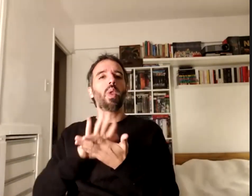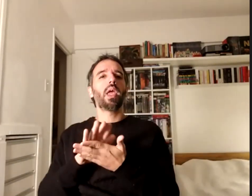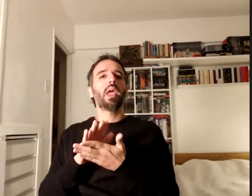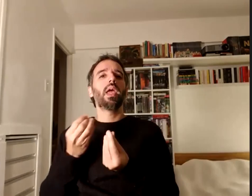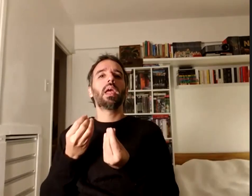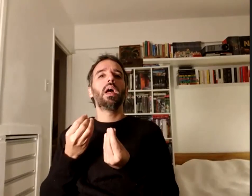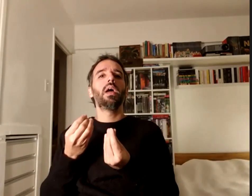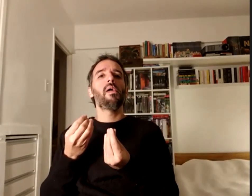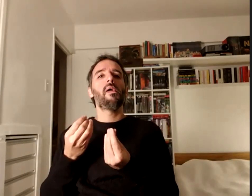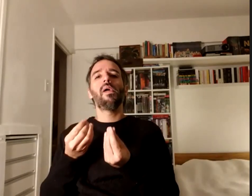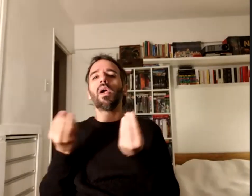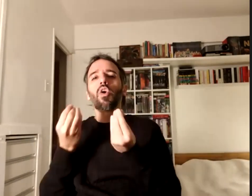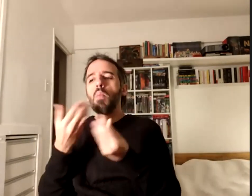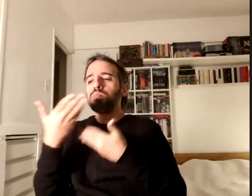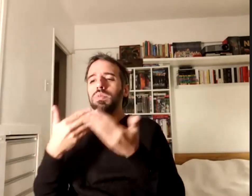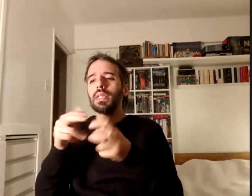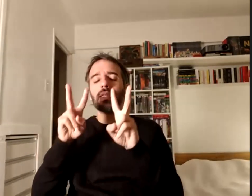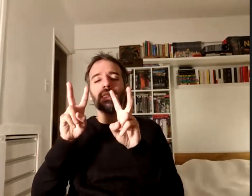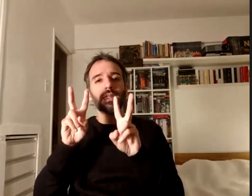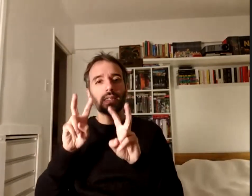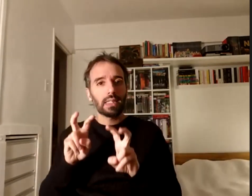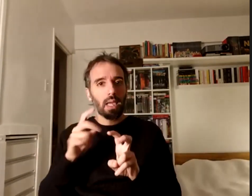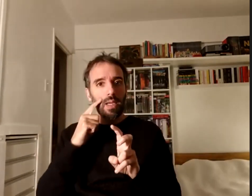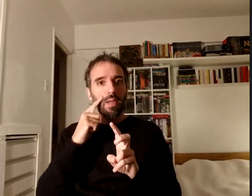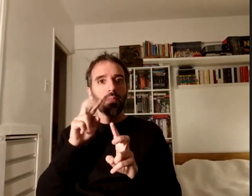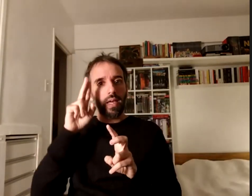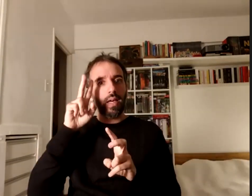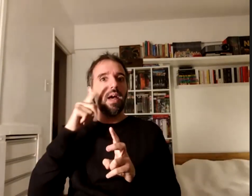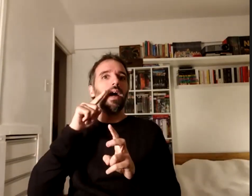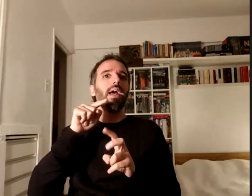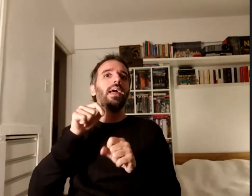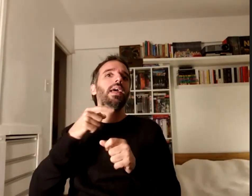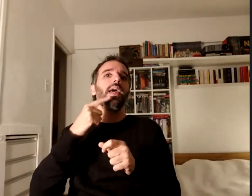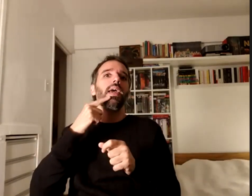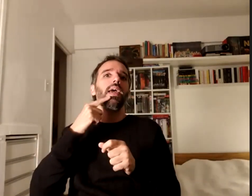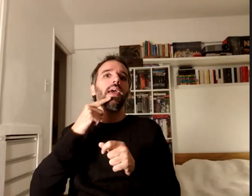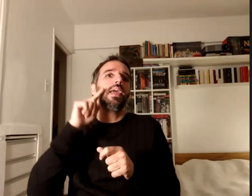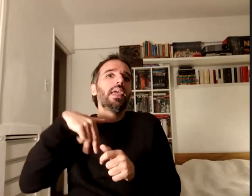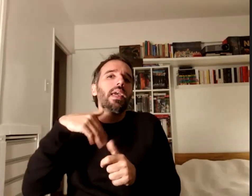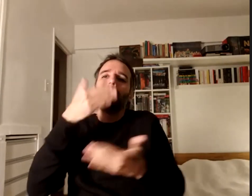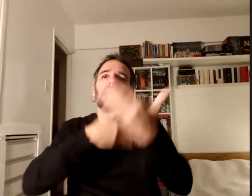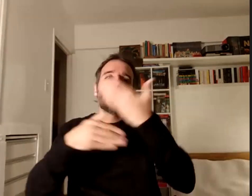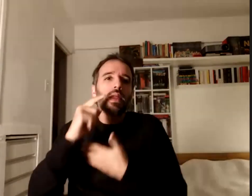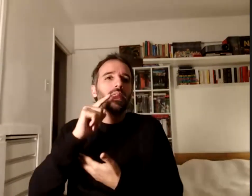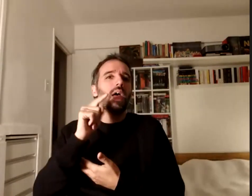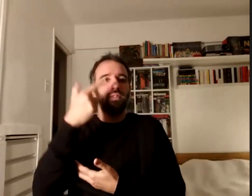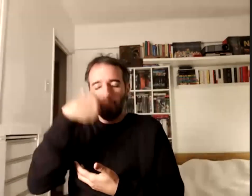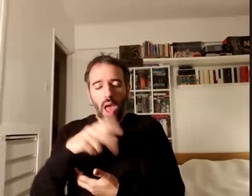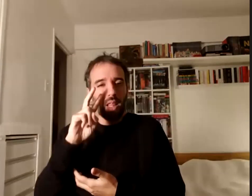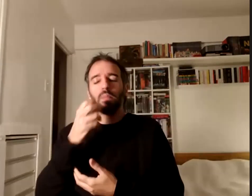cómo es el tema cómo es esta discapacidad visual que es es por ejemplo no sé leer cómo